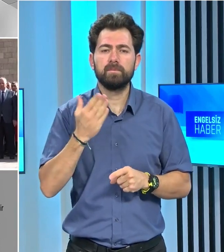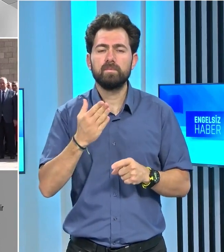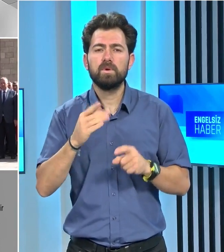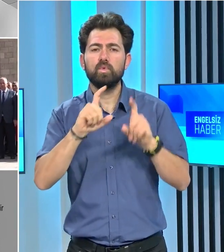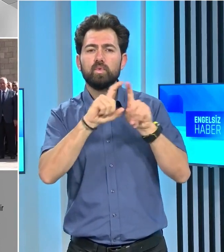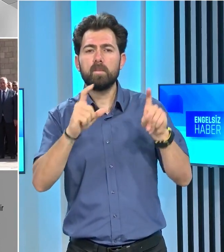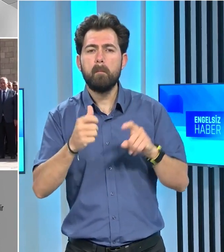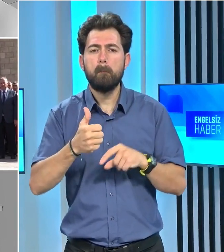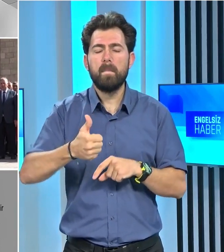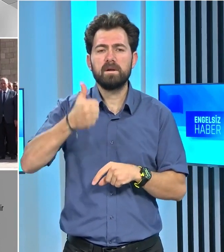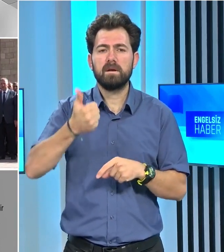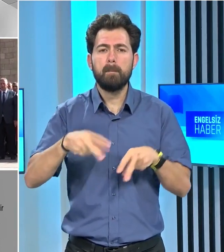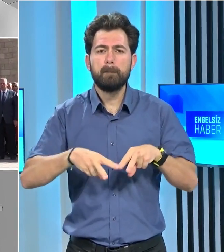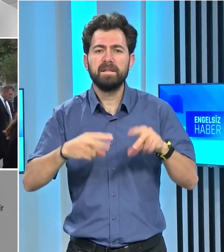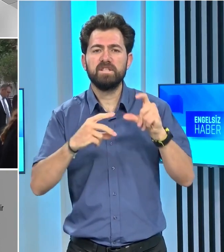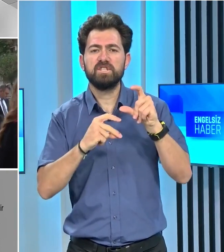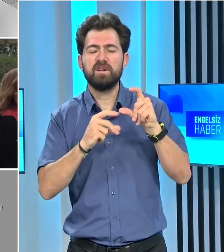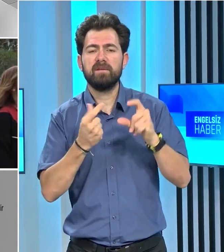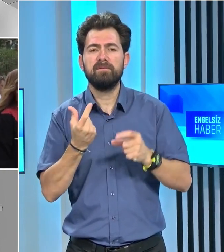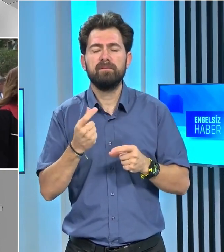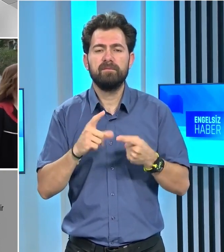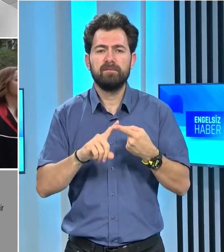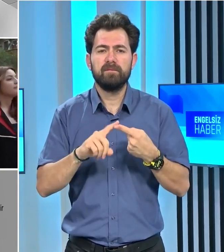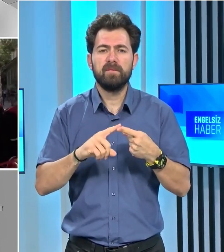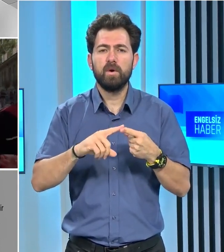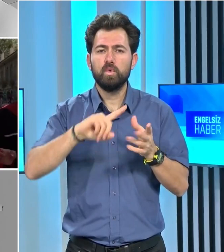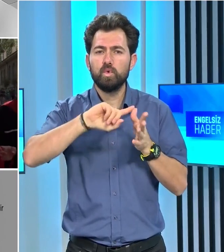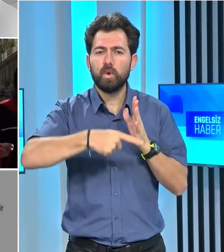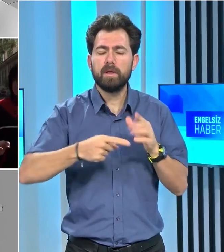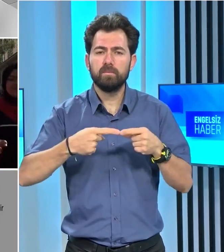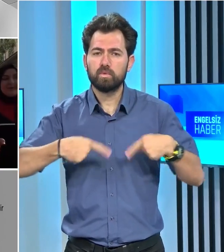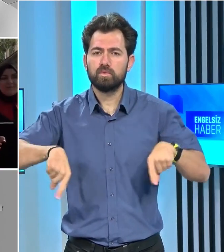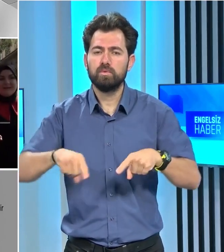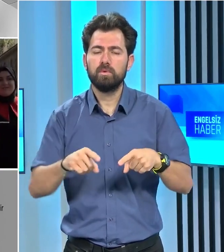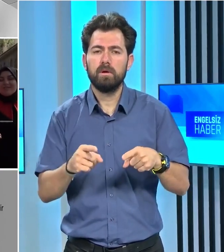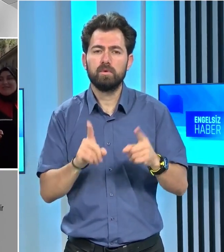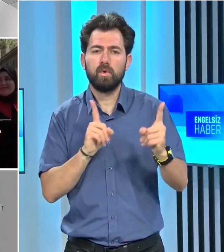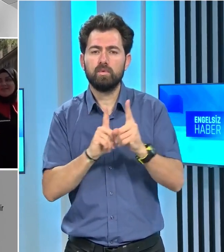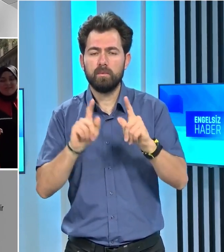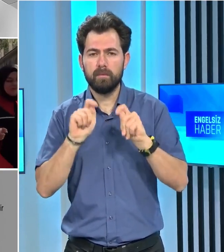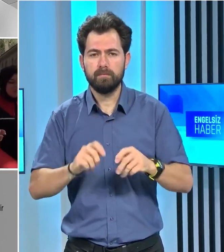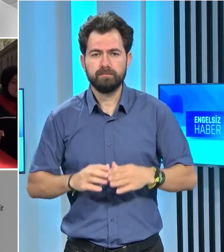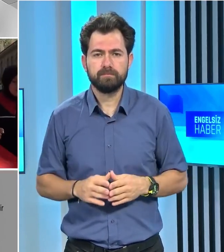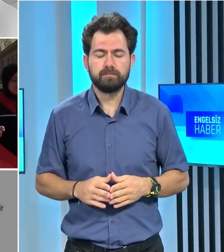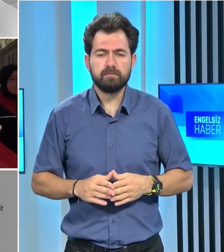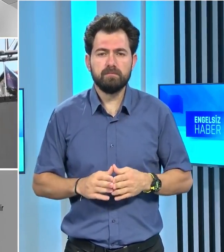Oda Başkanı Metin Çelik ve Yönetim Kurulu'yla bir araya geldi.